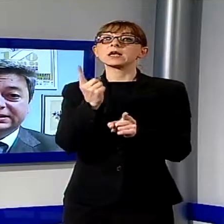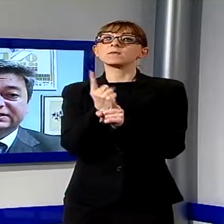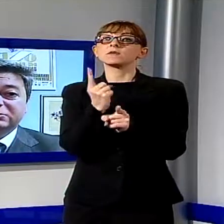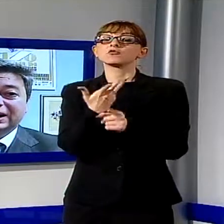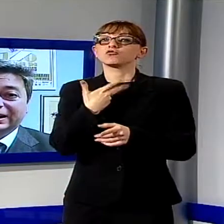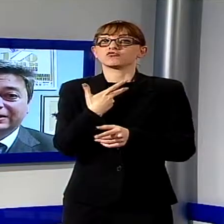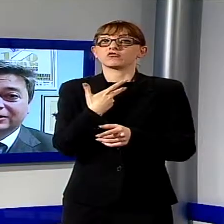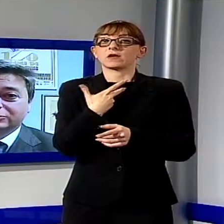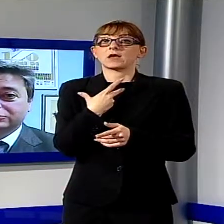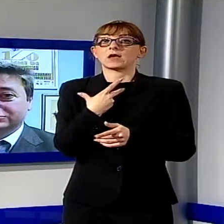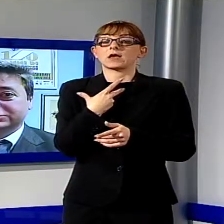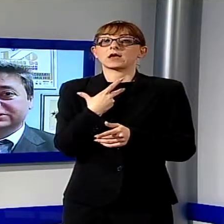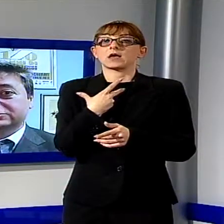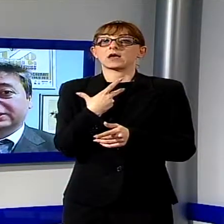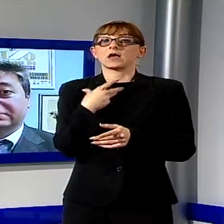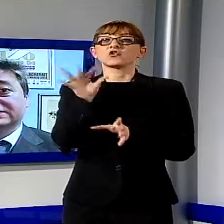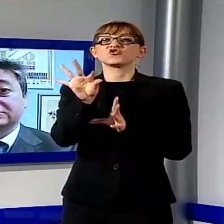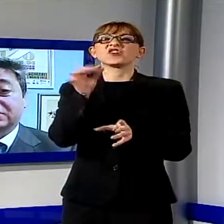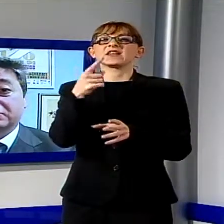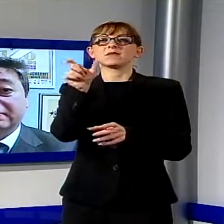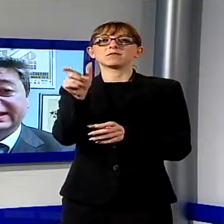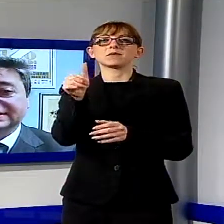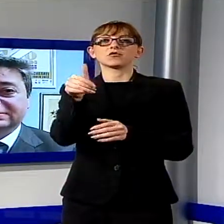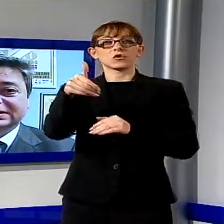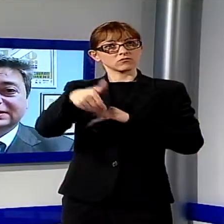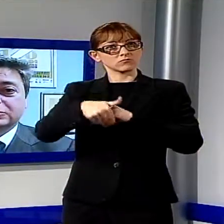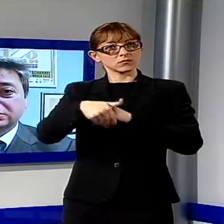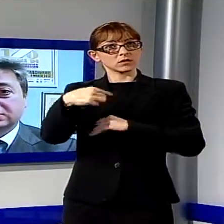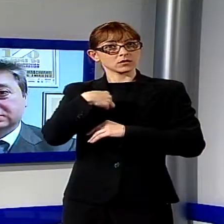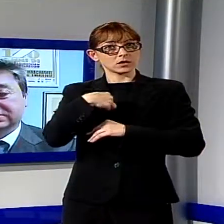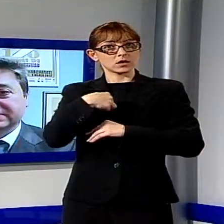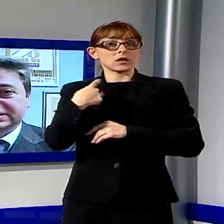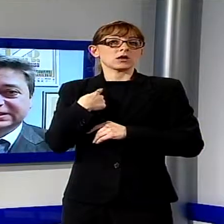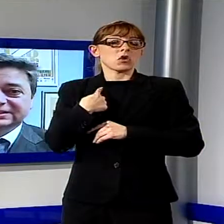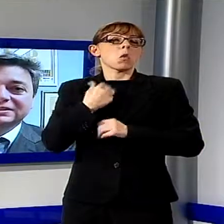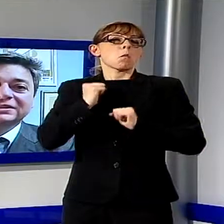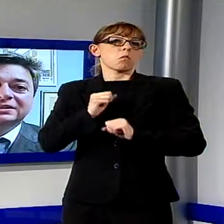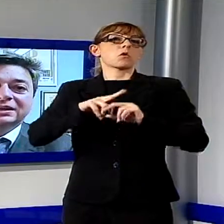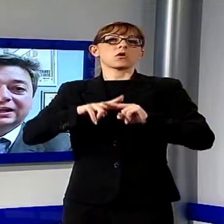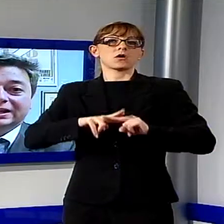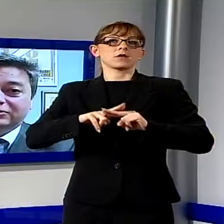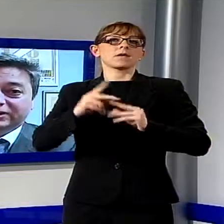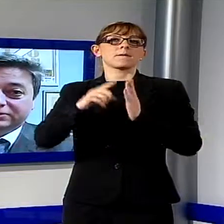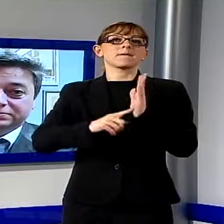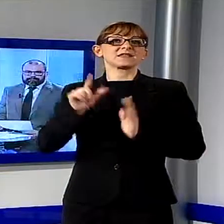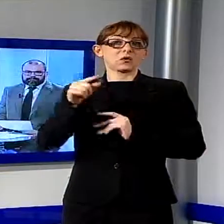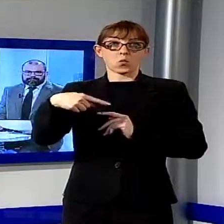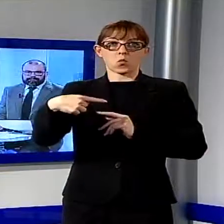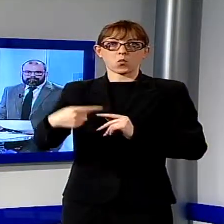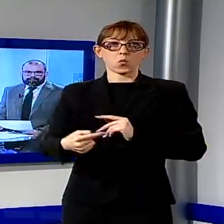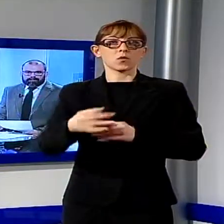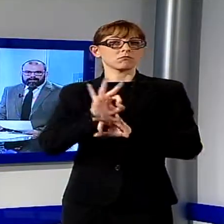per individuare un successore, penso a un mese, al mese di luglio, certamente lo farò.